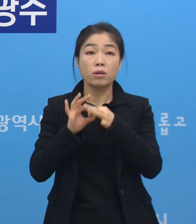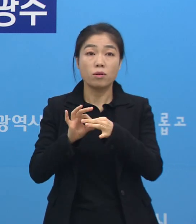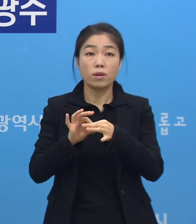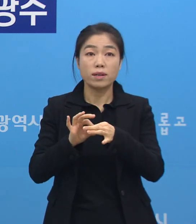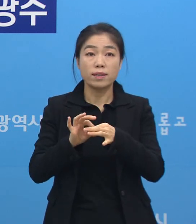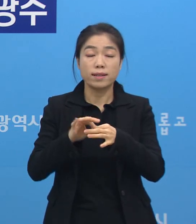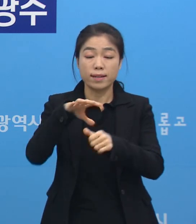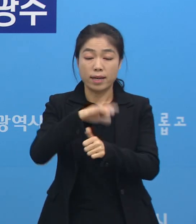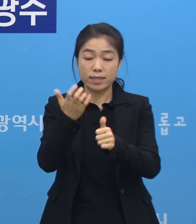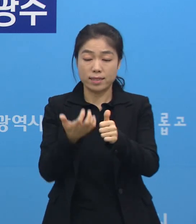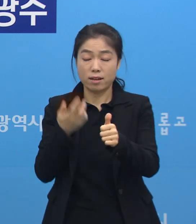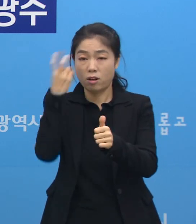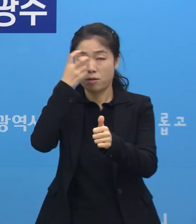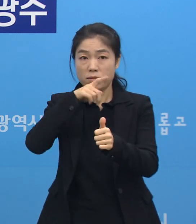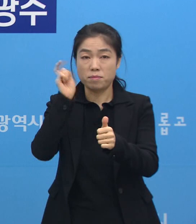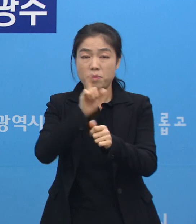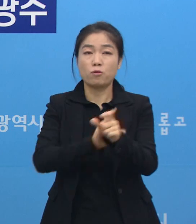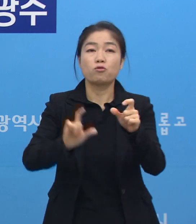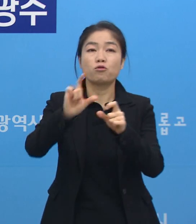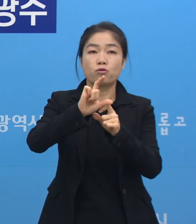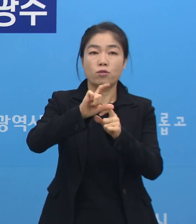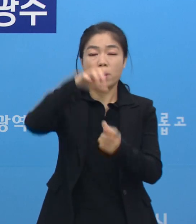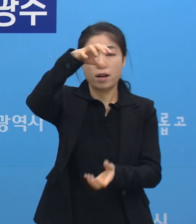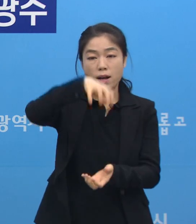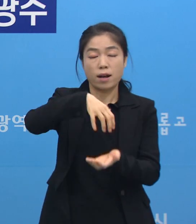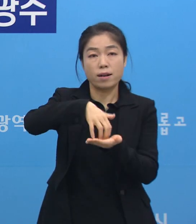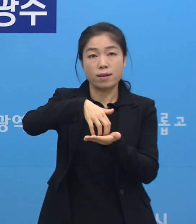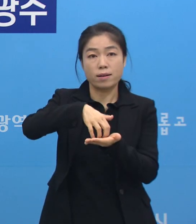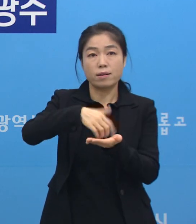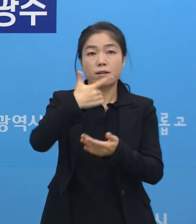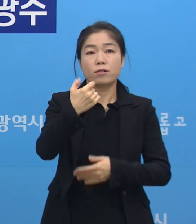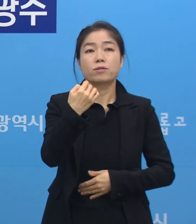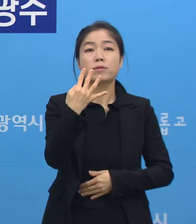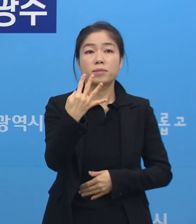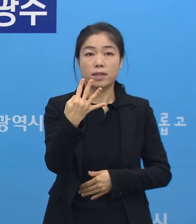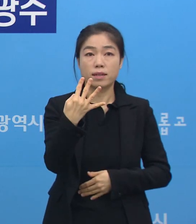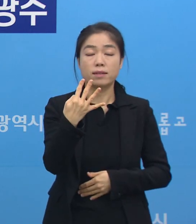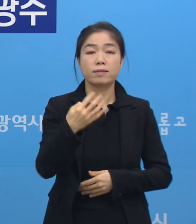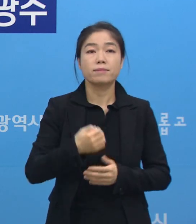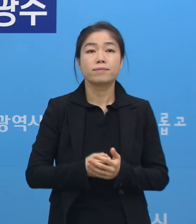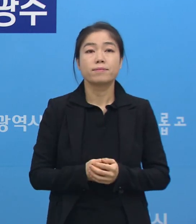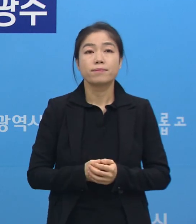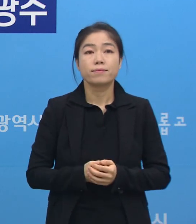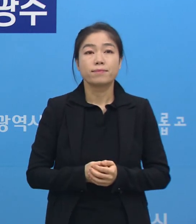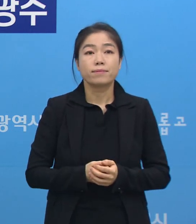격리 해제전 검사가 추가되면서 총 누적 확진자는 64명이 됐습니다.